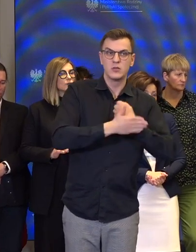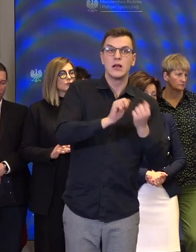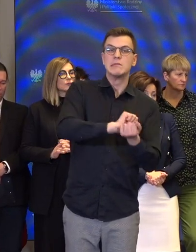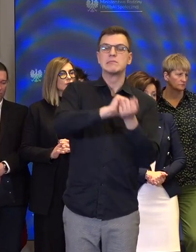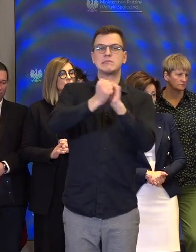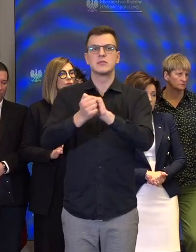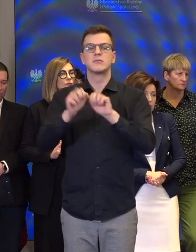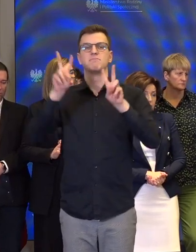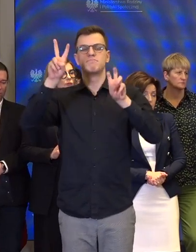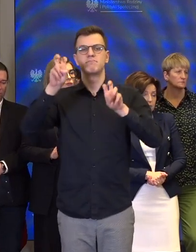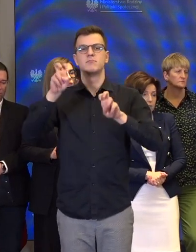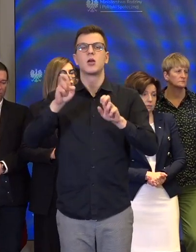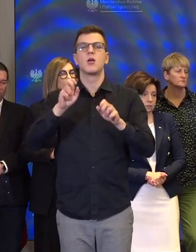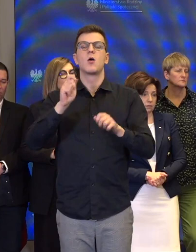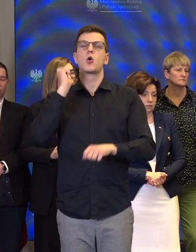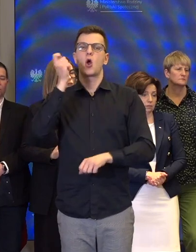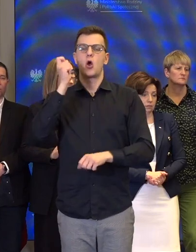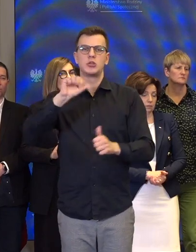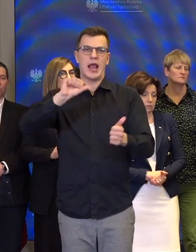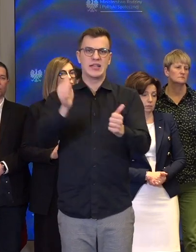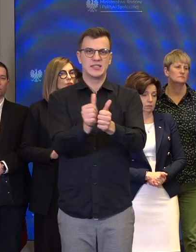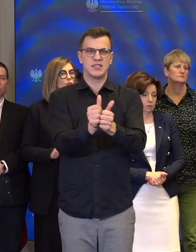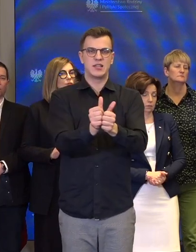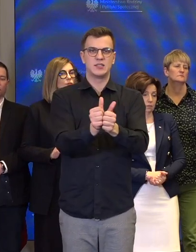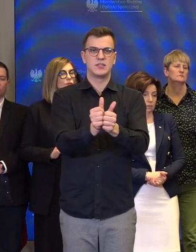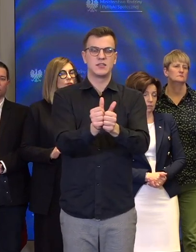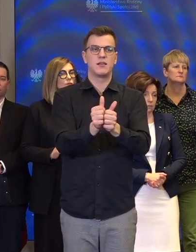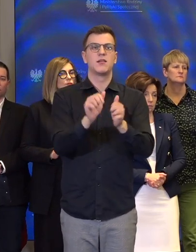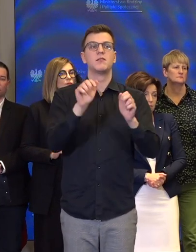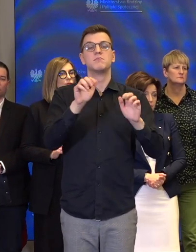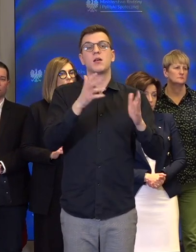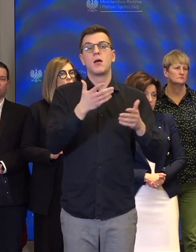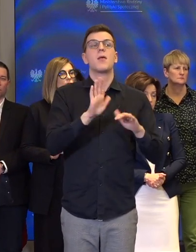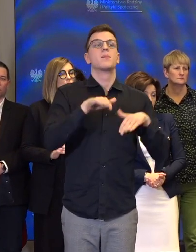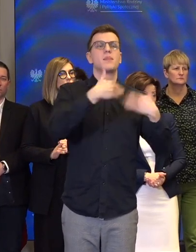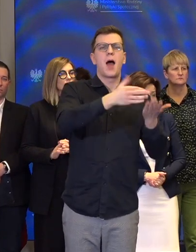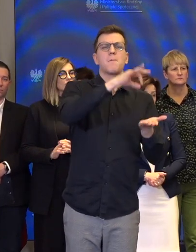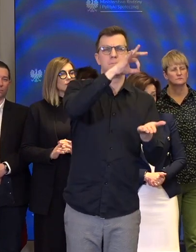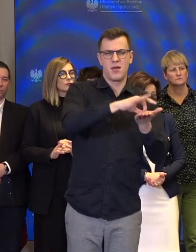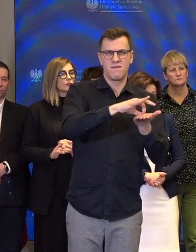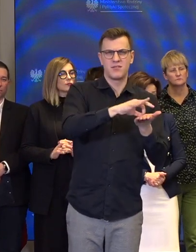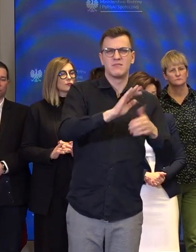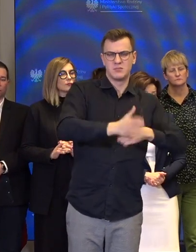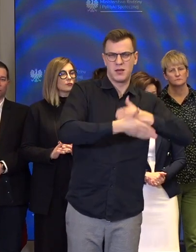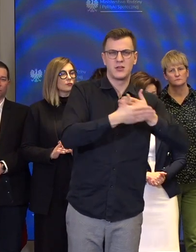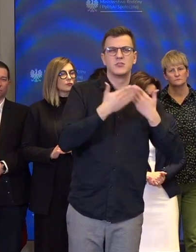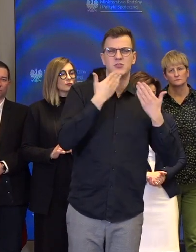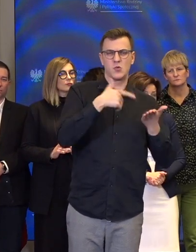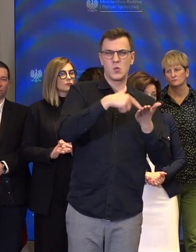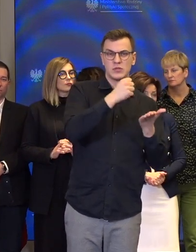czyli na dodatkowe wsparcie poza tym, które będzie gwarantowane w ustawie.